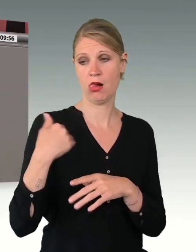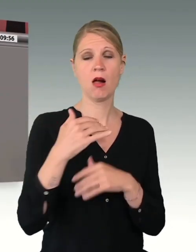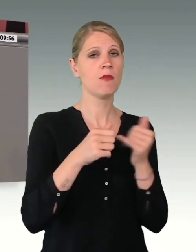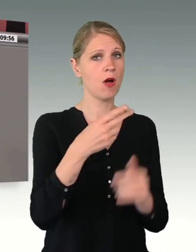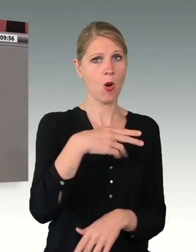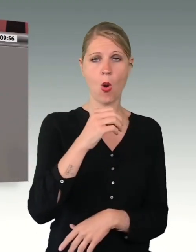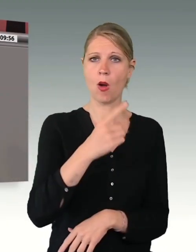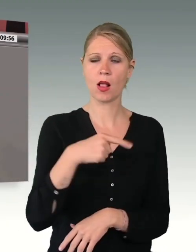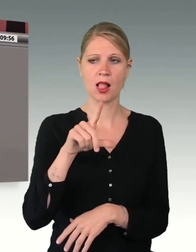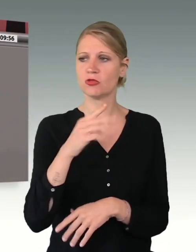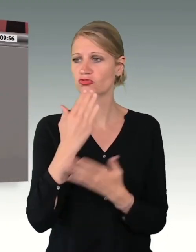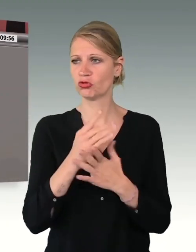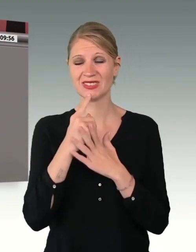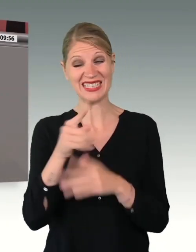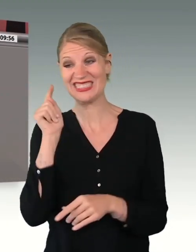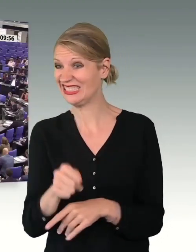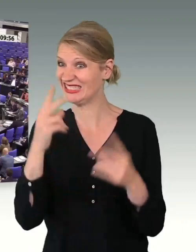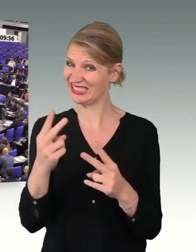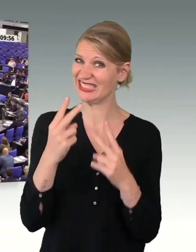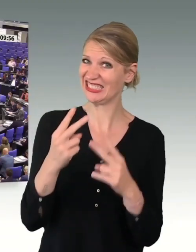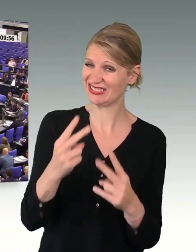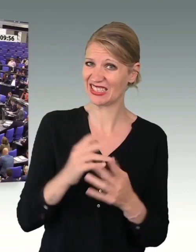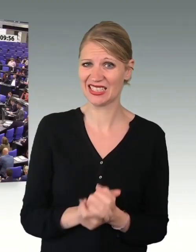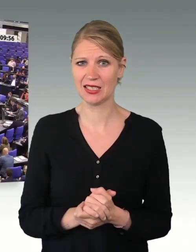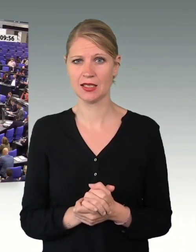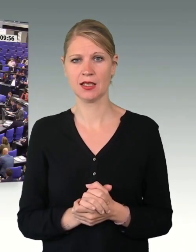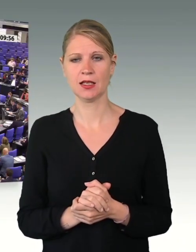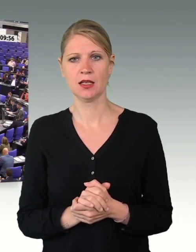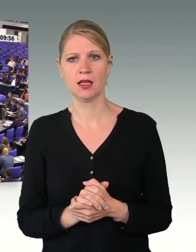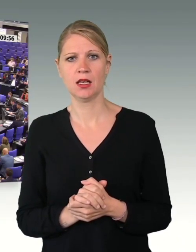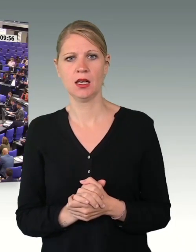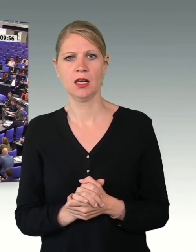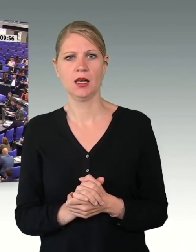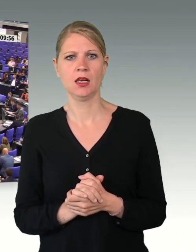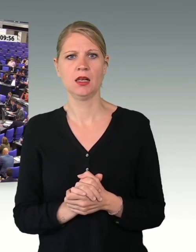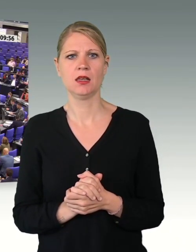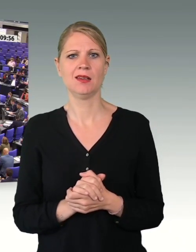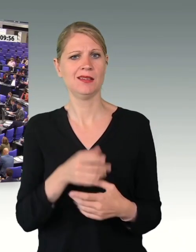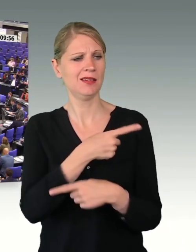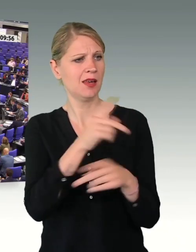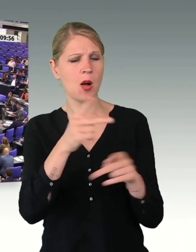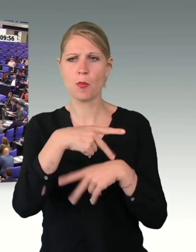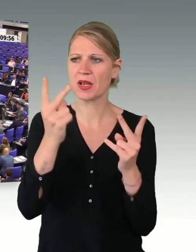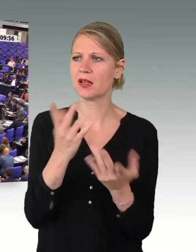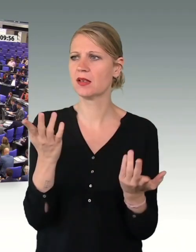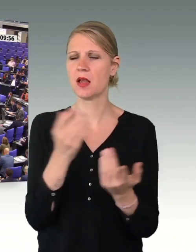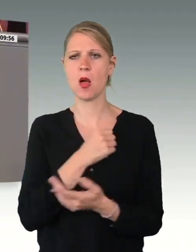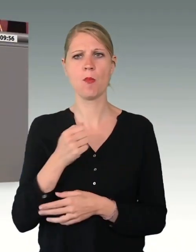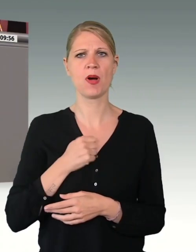notwendig ist. Und Ihnen als Wehrbeauftragte dürfte ja bekannt sein, dass die Bundeswehr laut Grundgesetz